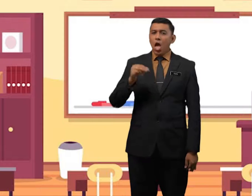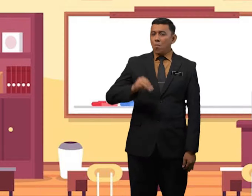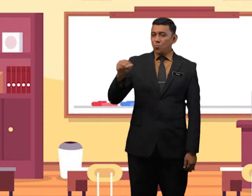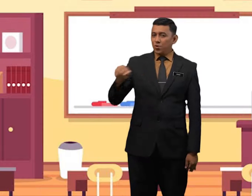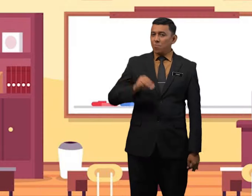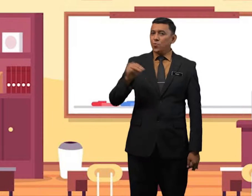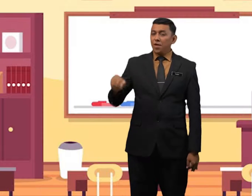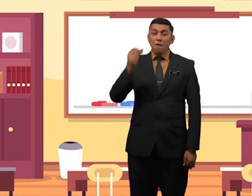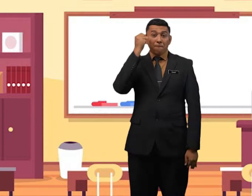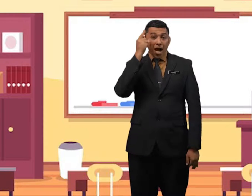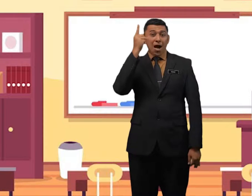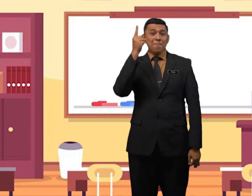Murid-murid faham?